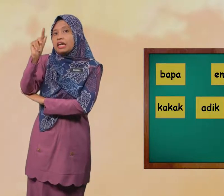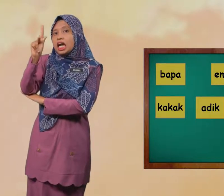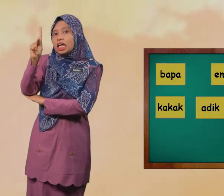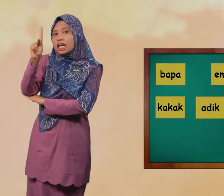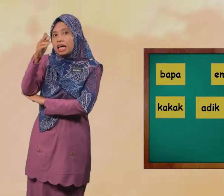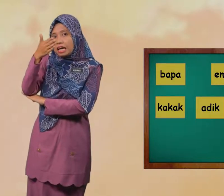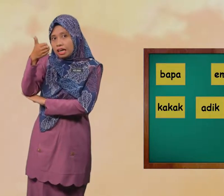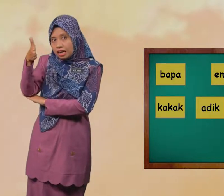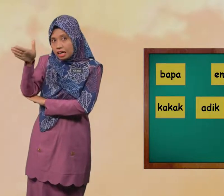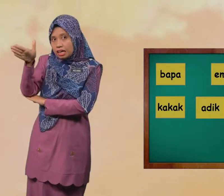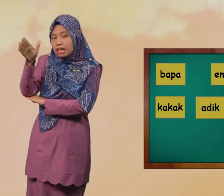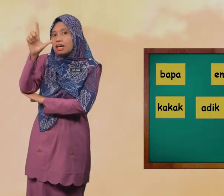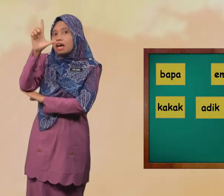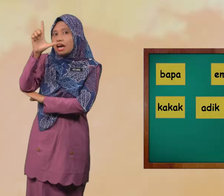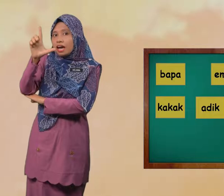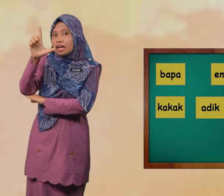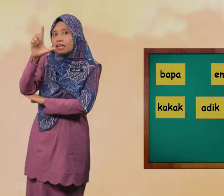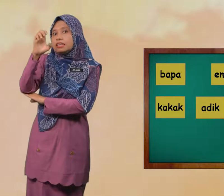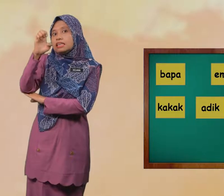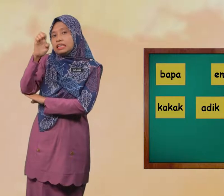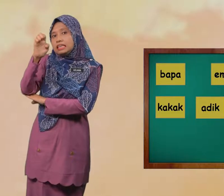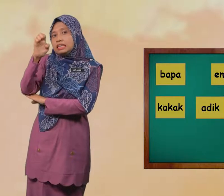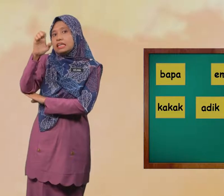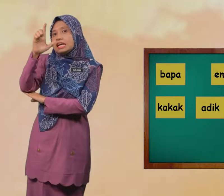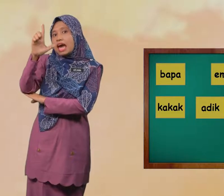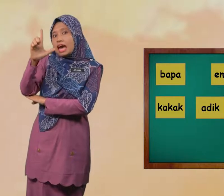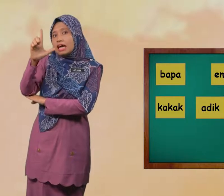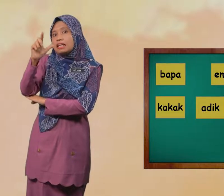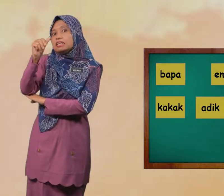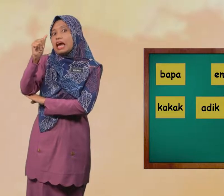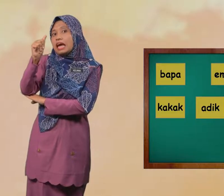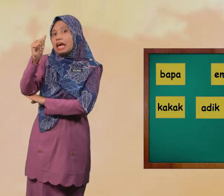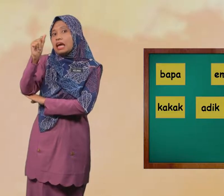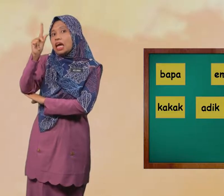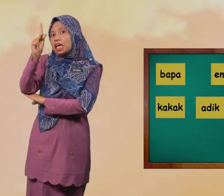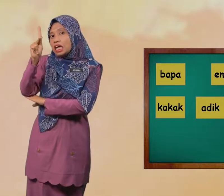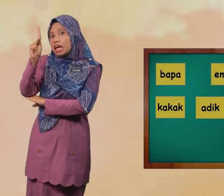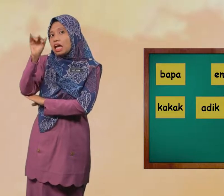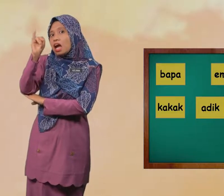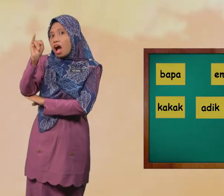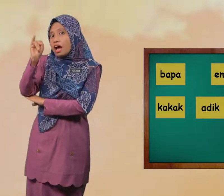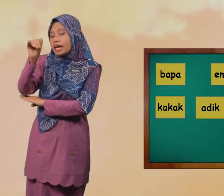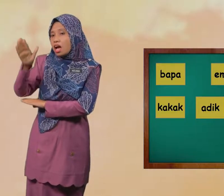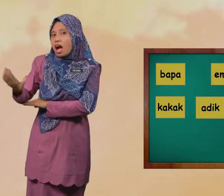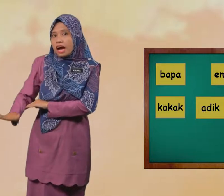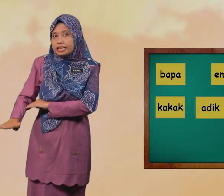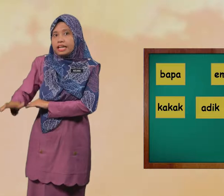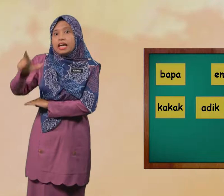K L E L A K I Adik